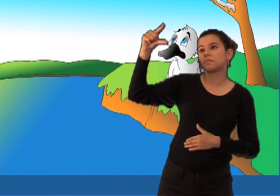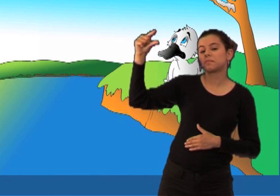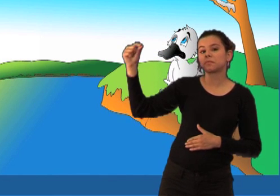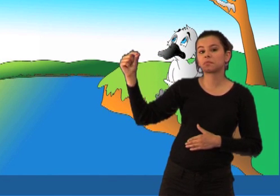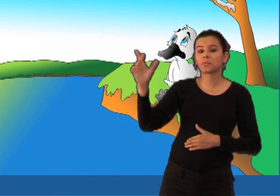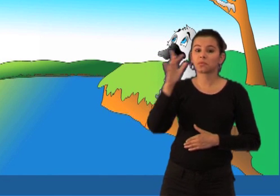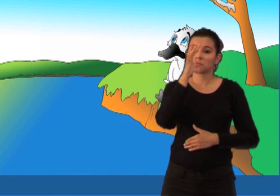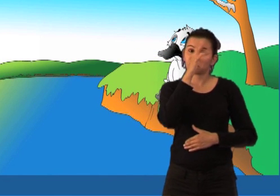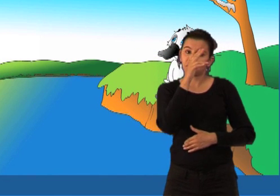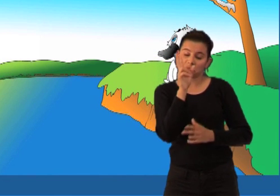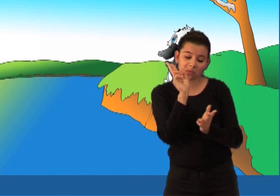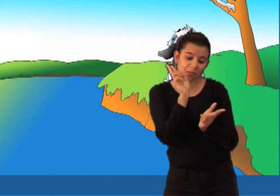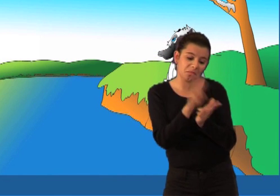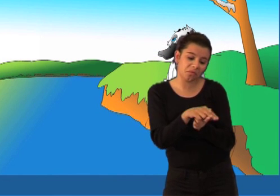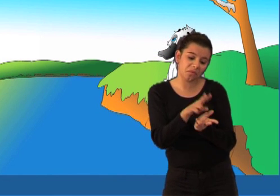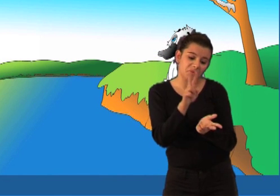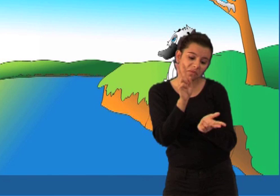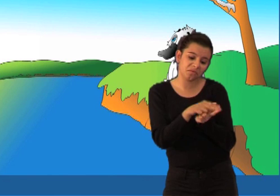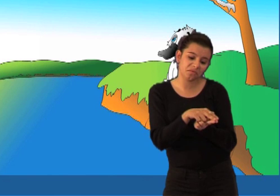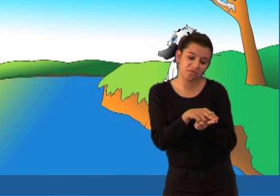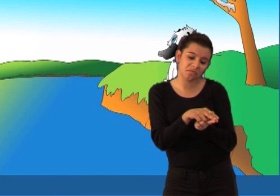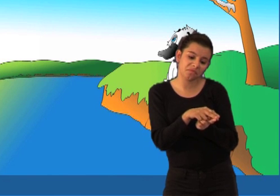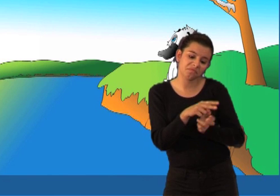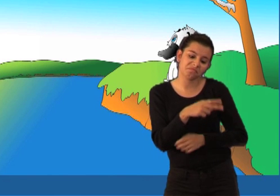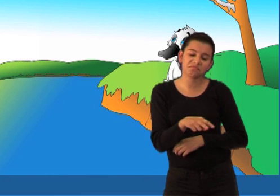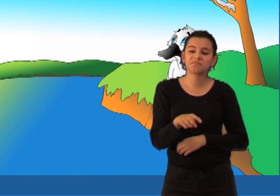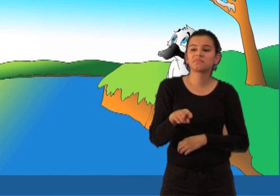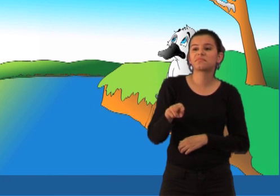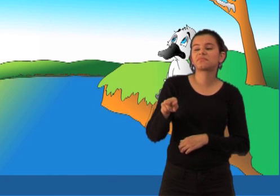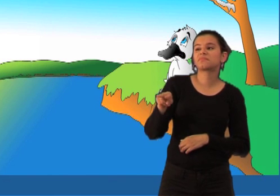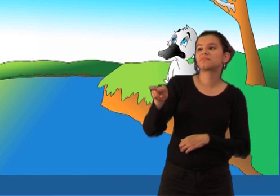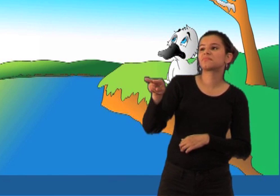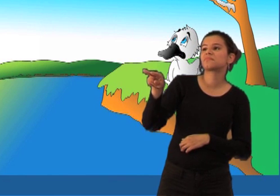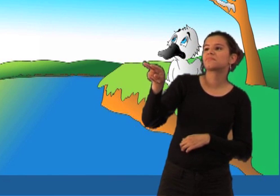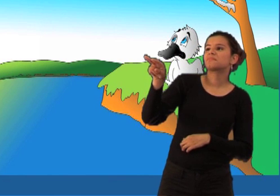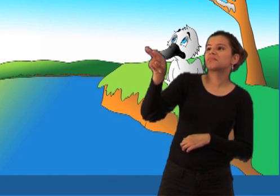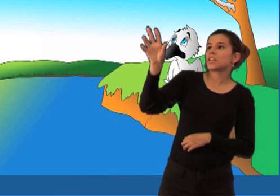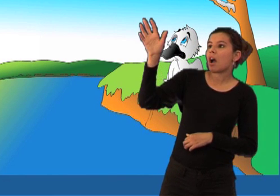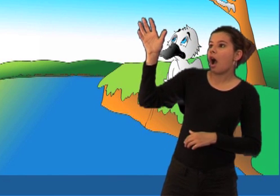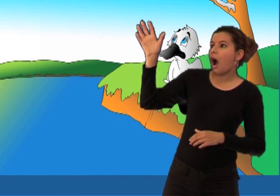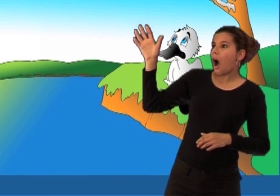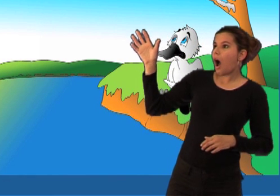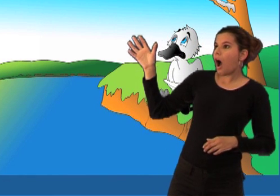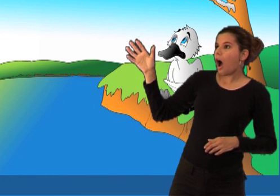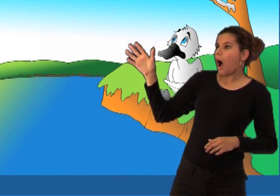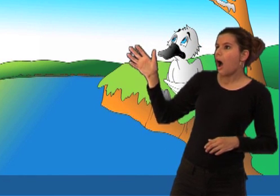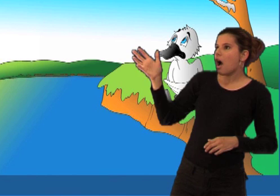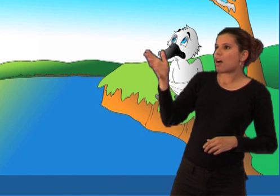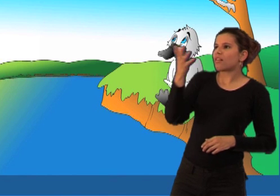Jednoga dana ružno pače ugleda jato bijelih labudova kako prelijeću jezero.